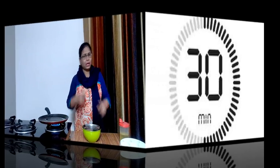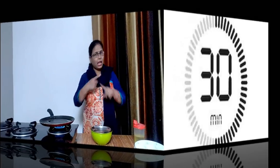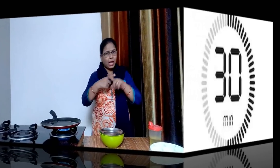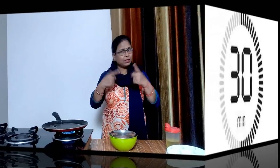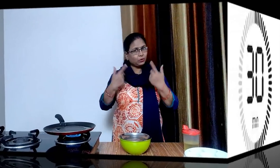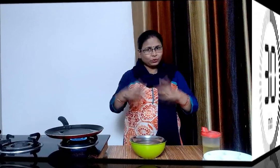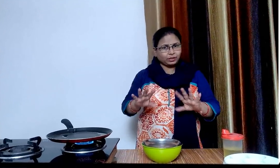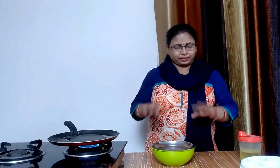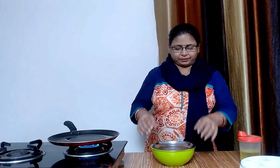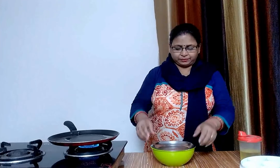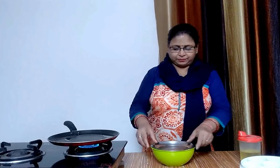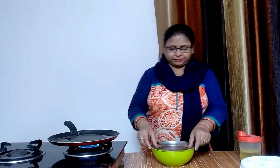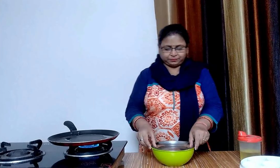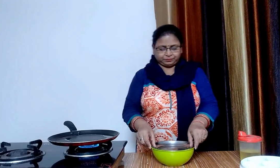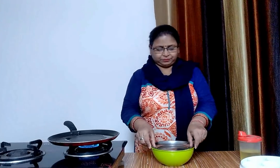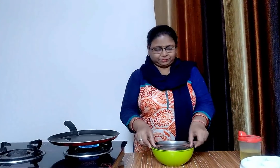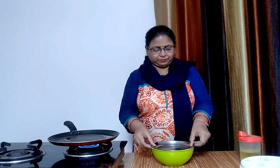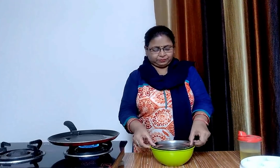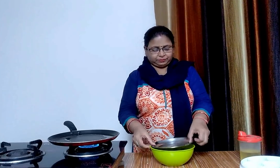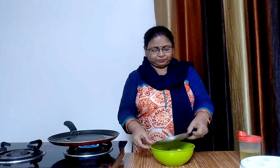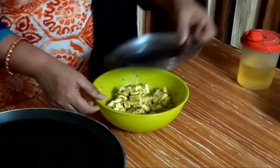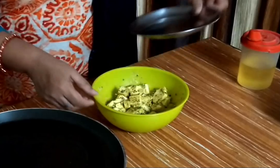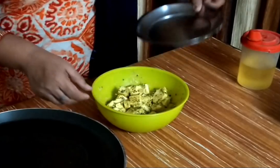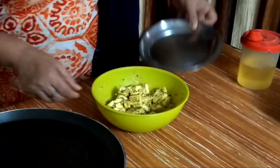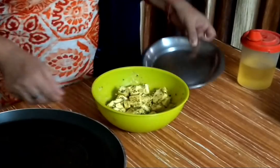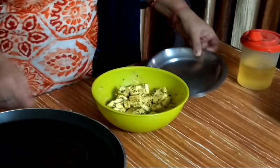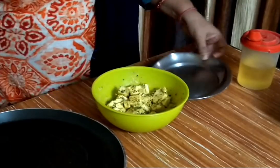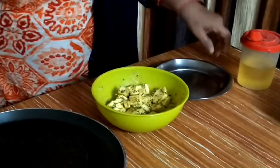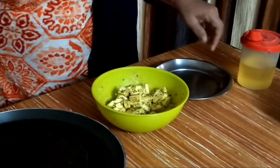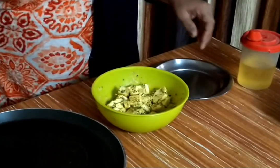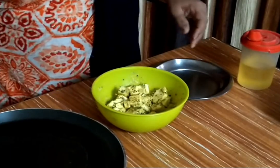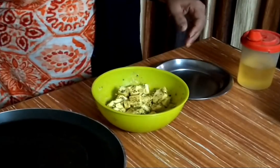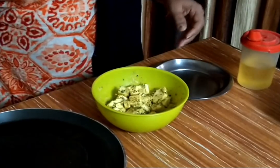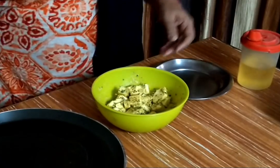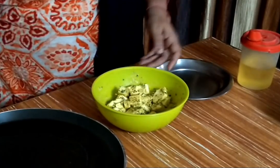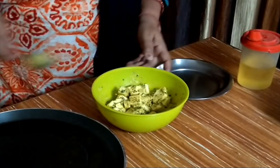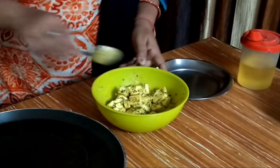आधा घंड़ा हो चुका है चलिए पनीर को एक बार फिर चला लेते हैं